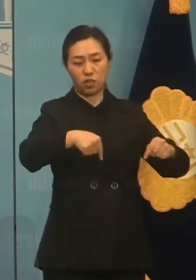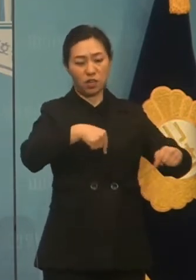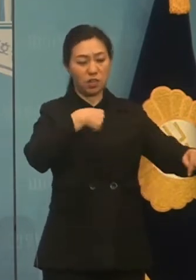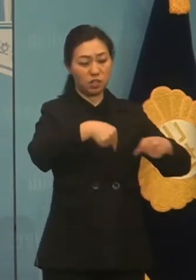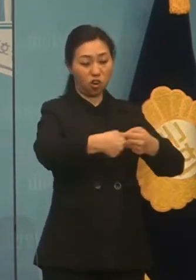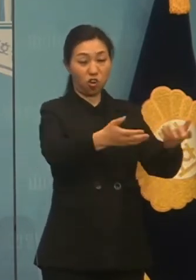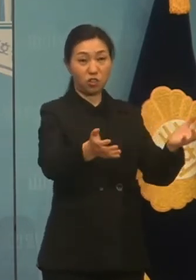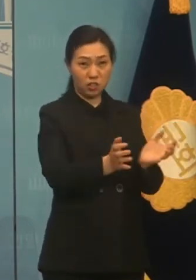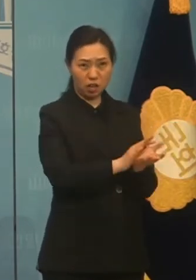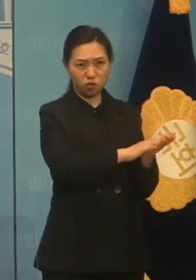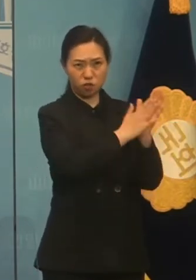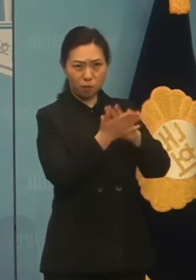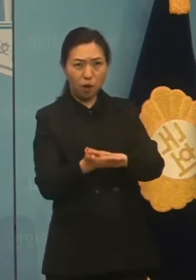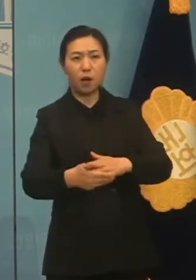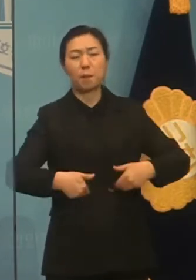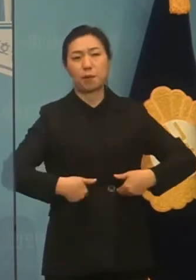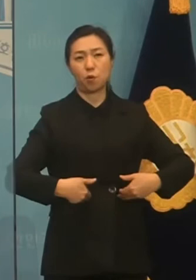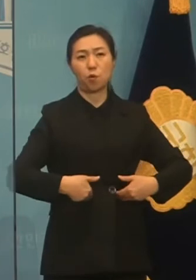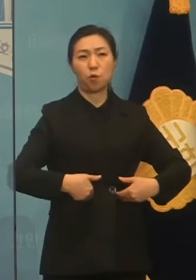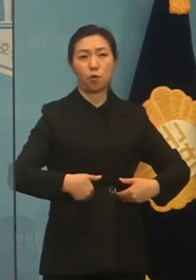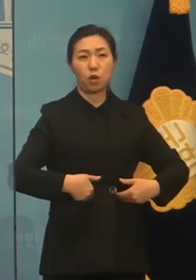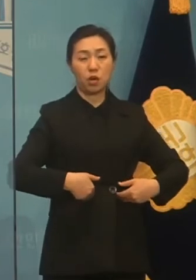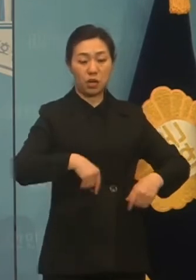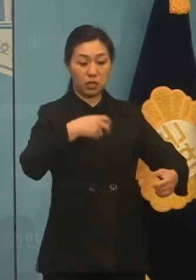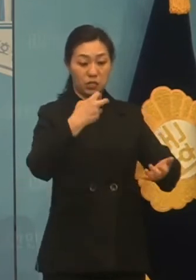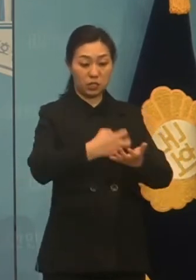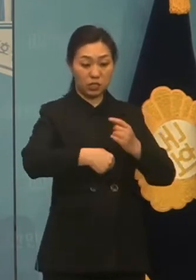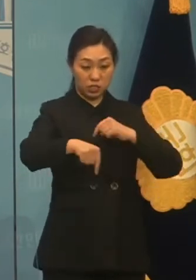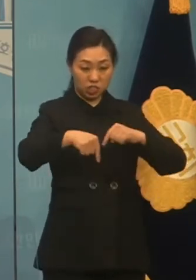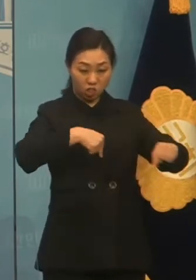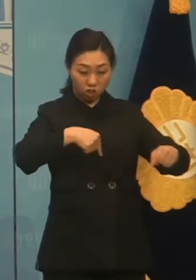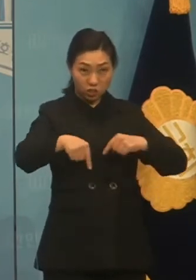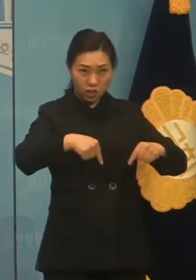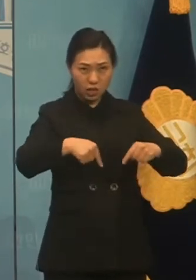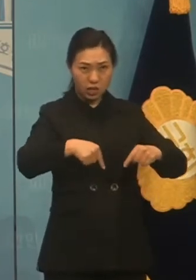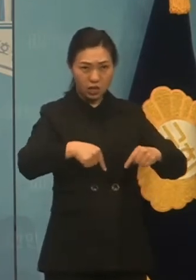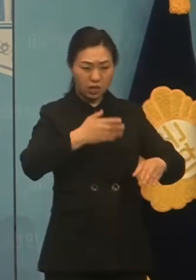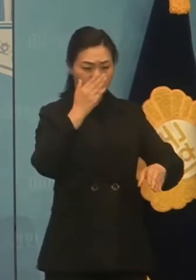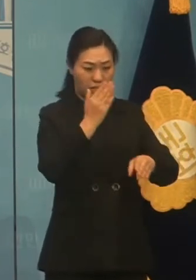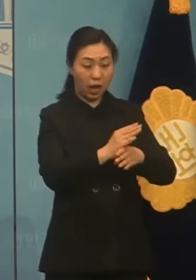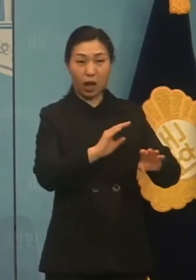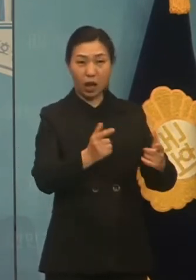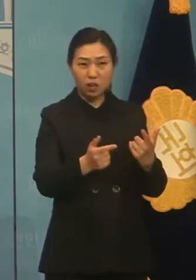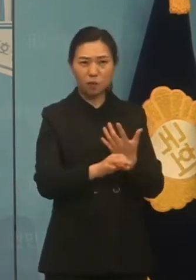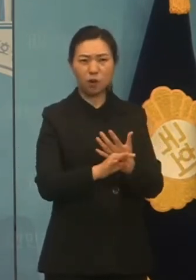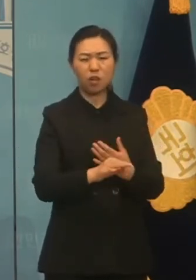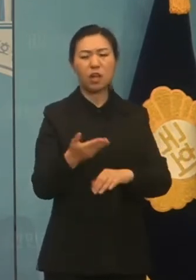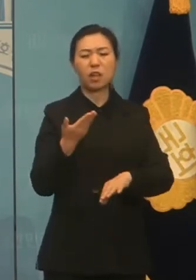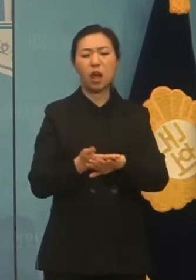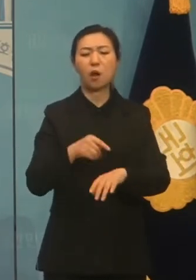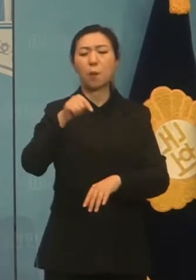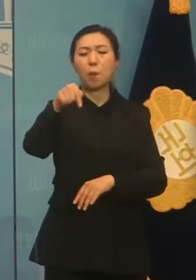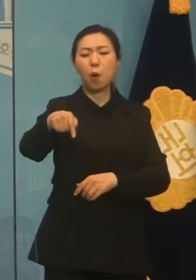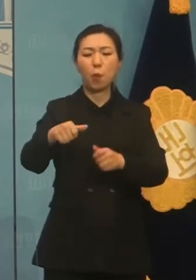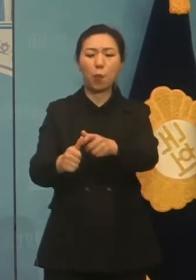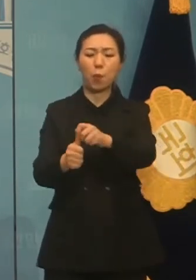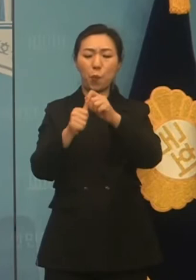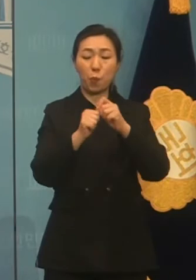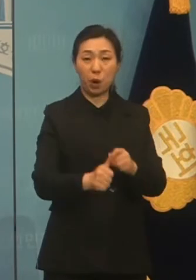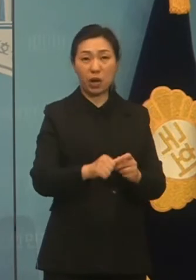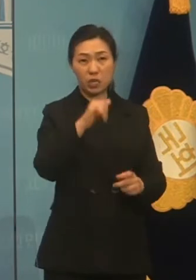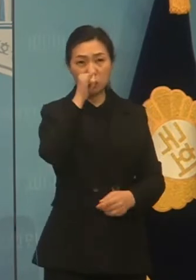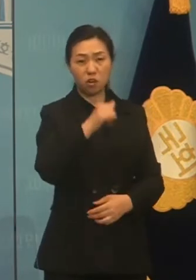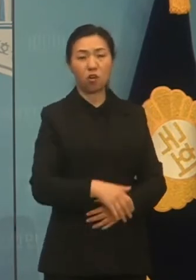정책정당이 되지 못하면 당 외부에서 그 힘을 찾게 되고 당이 개혁정책의 주도성을 잃고 좌추하게 됩니다.